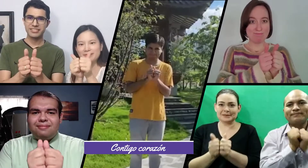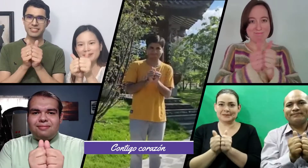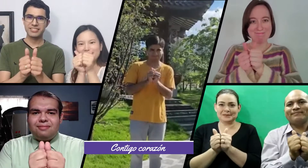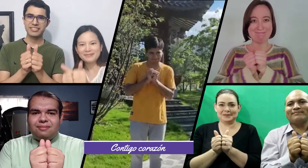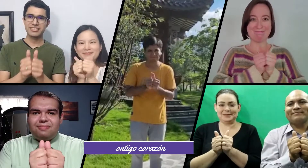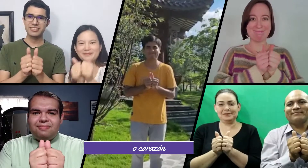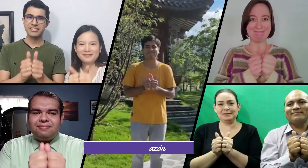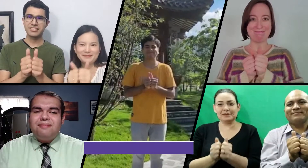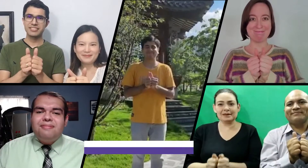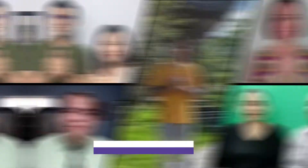Contigo corazón